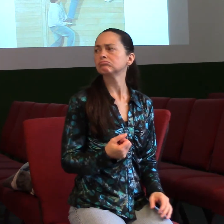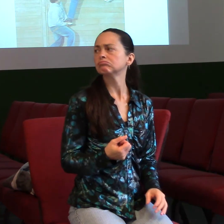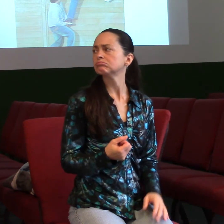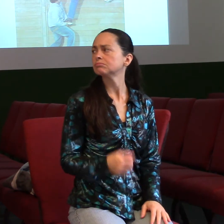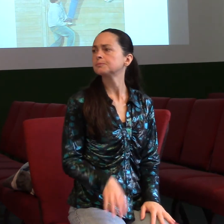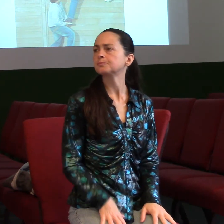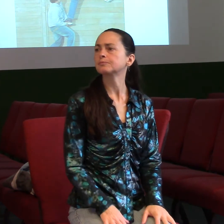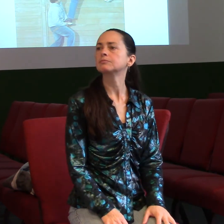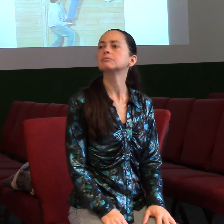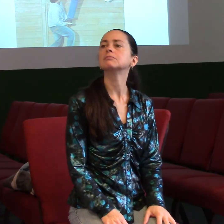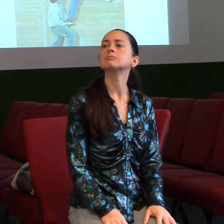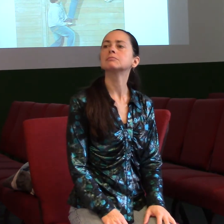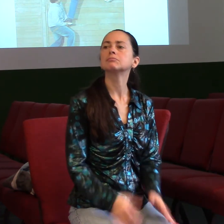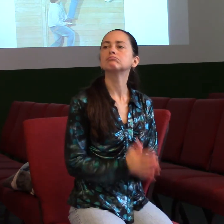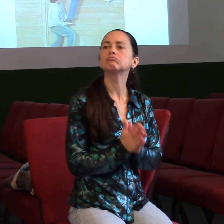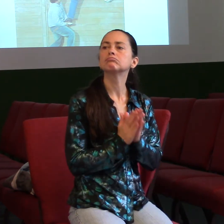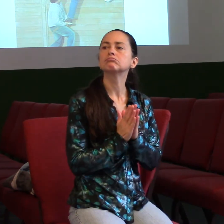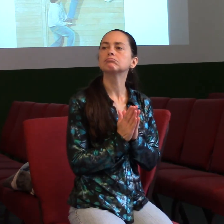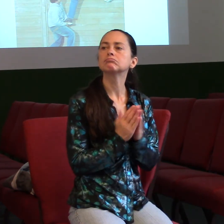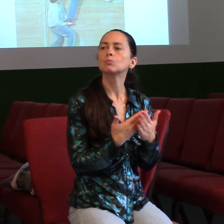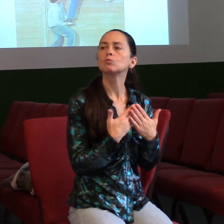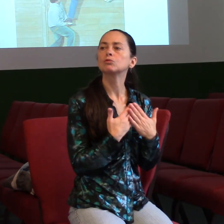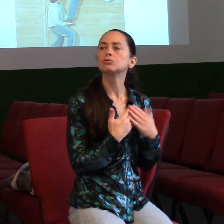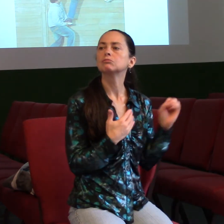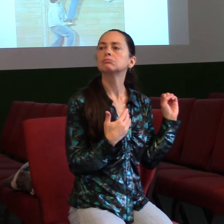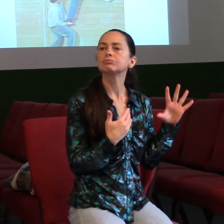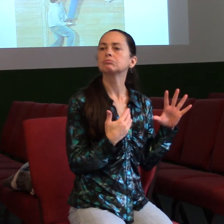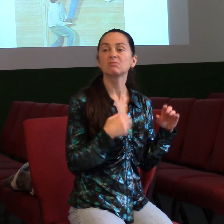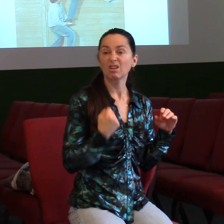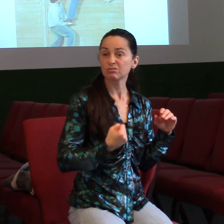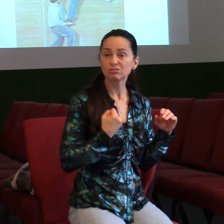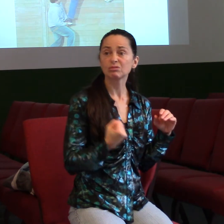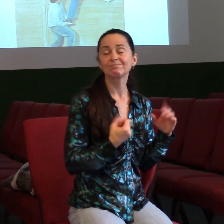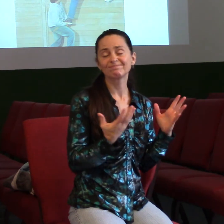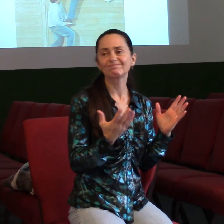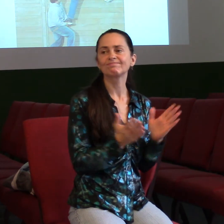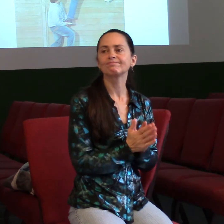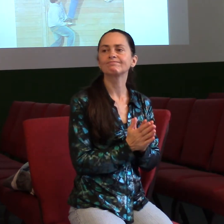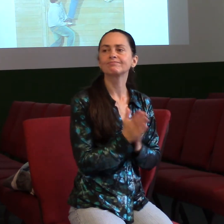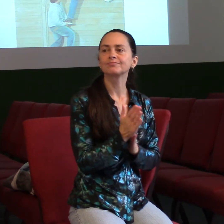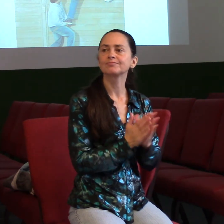Míšo, klik. Aha, ani Míša nefunguje. Takže nefunguje ovladač ani Michal.